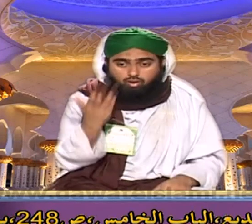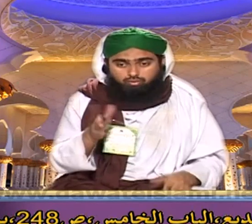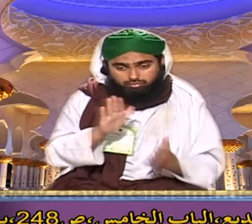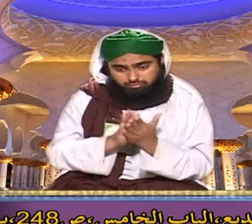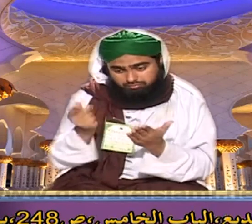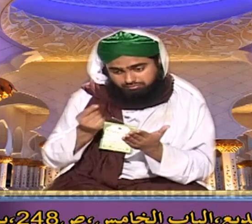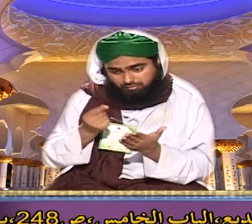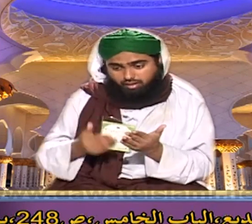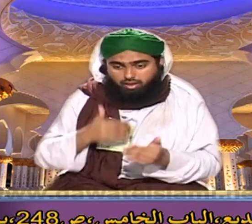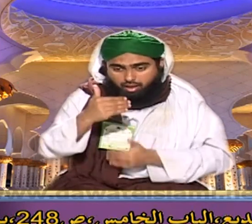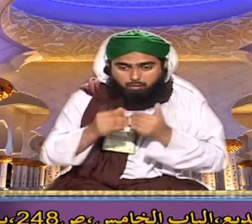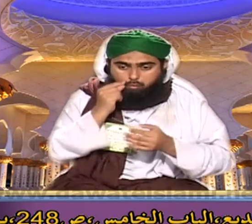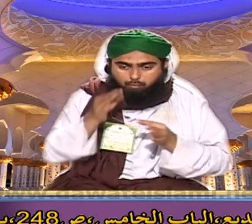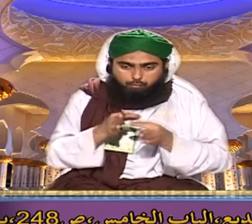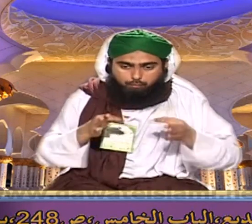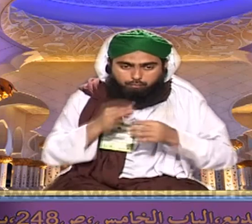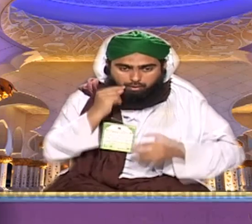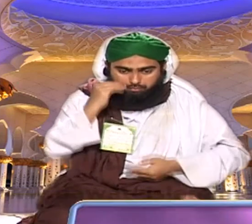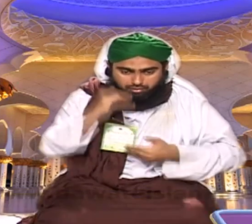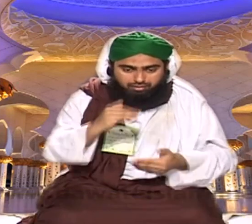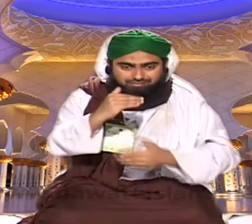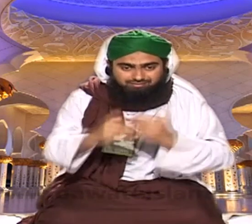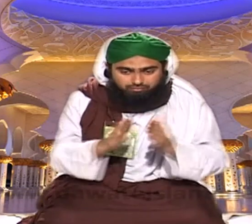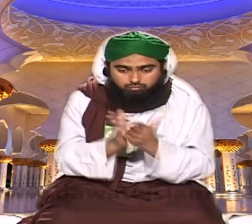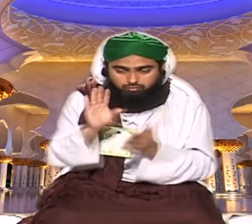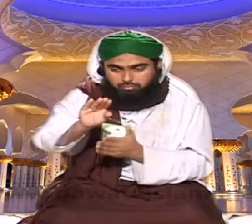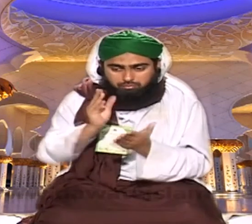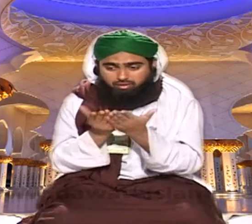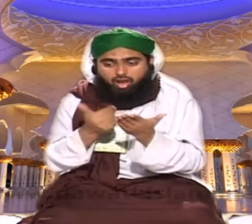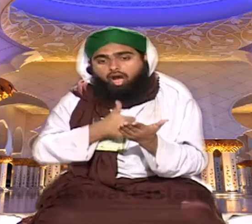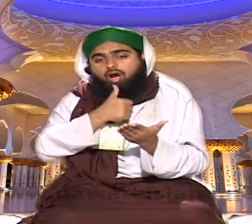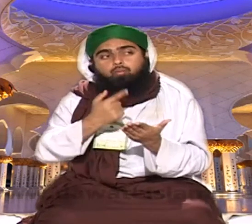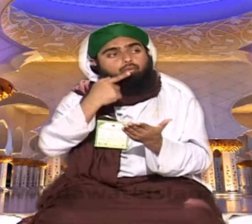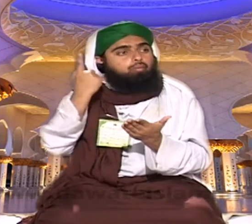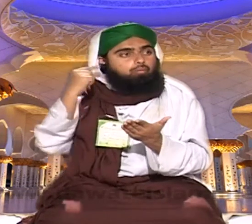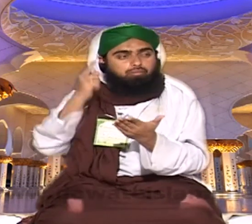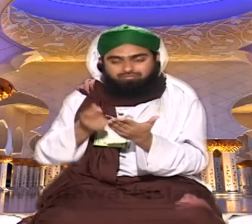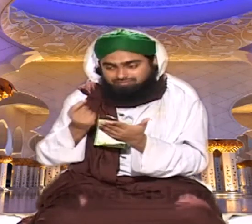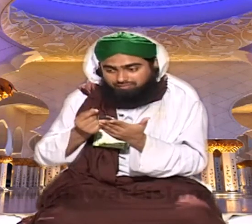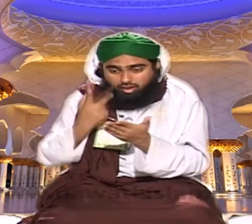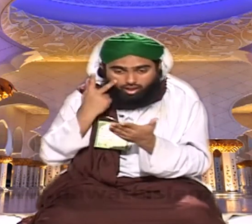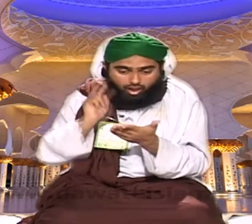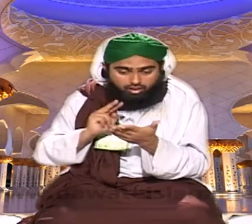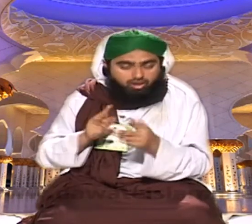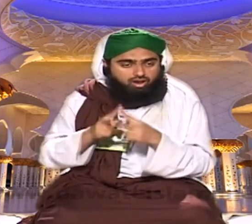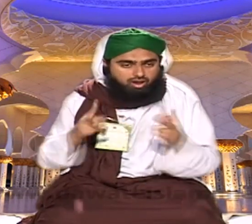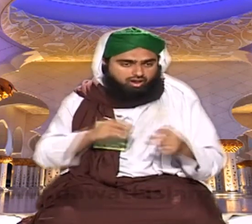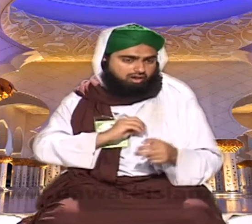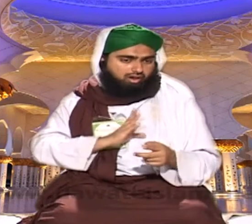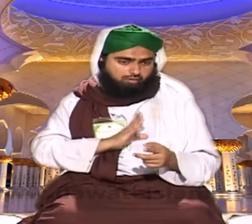یہ فضیر حاضر ہوگی پھر آپ نے لکھا ہوگا آپ کے بعد آپ کی اولاد کے ہاتھ میں آئے گی آپ کی ڈائری تو وہ دیکھیں میرے والی صاحب یہ